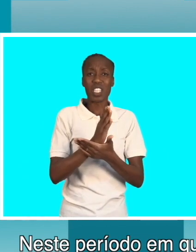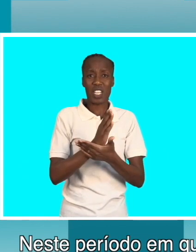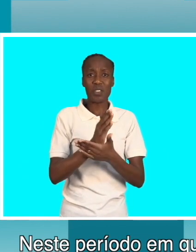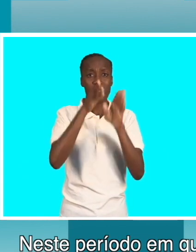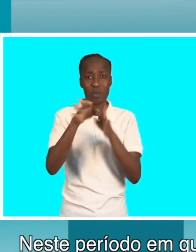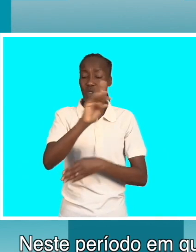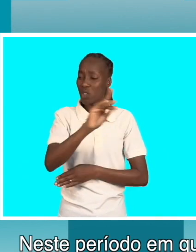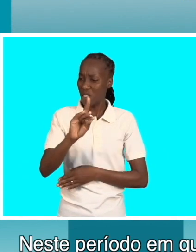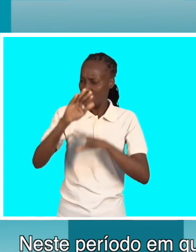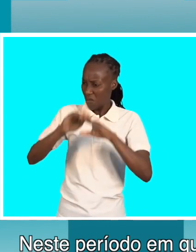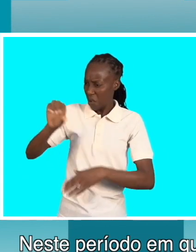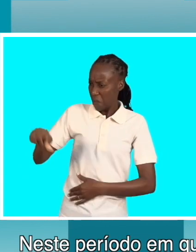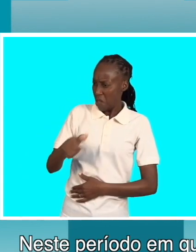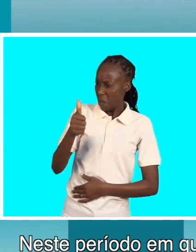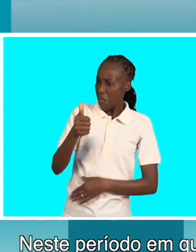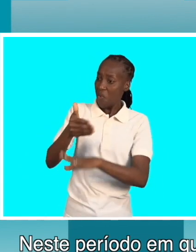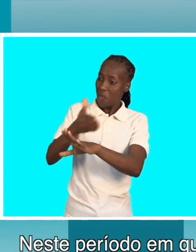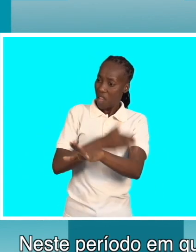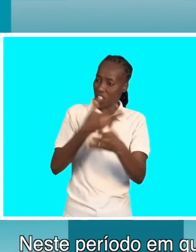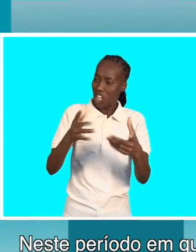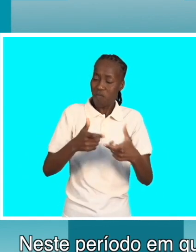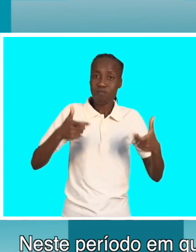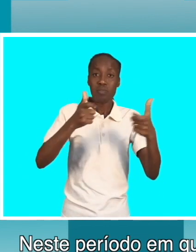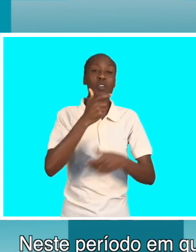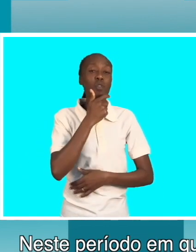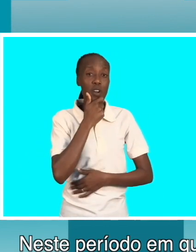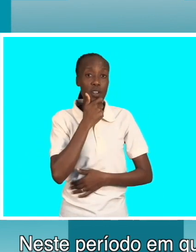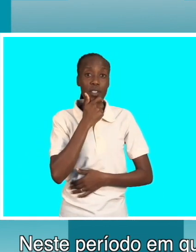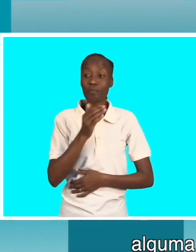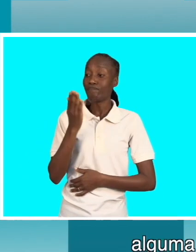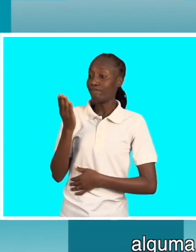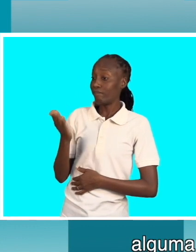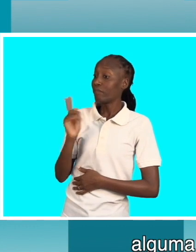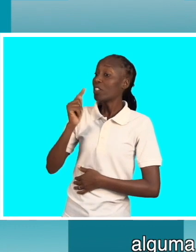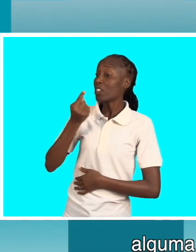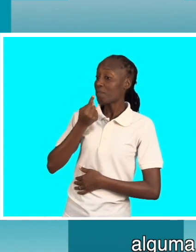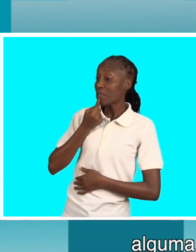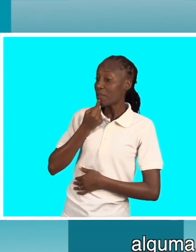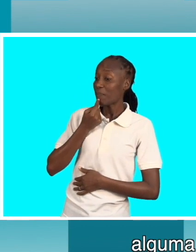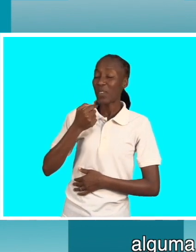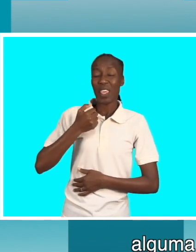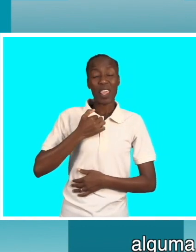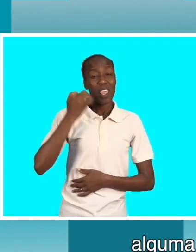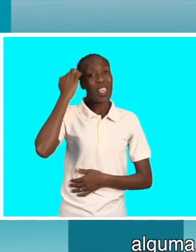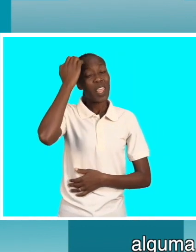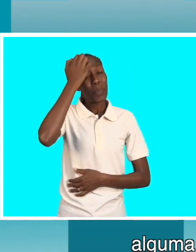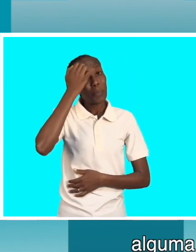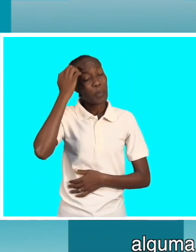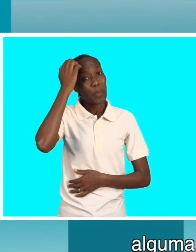como que tem olhado em relação aos direitos das pessoas com deficiência alguma melhoria mesmo depois da semana que aconteceu em Londres